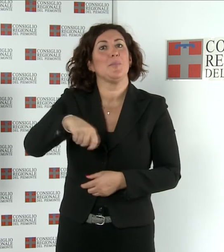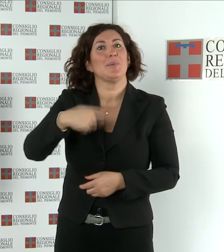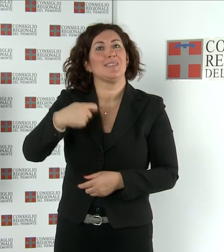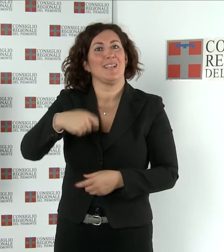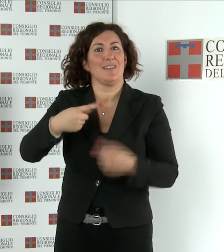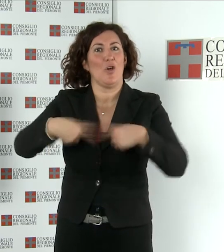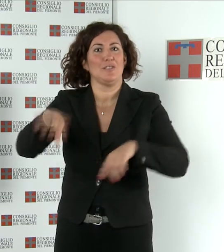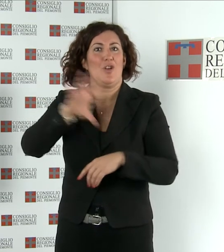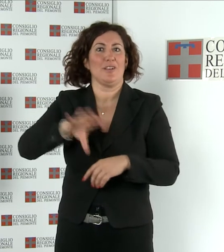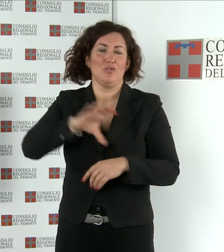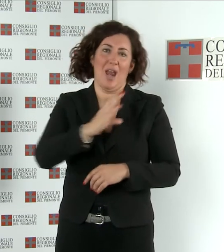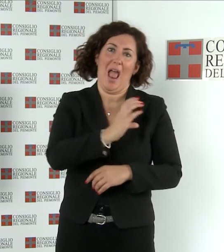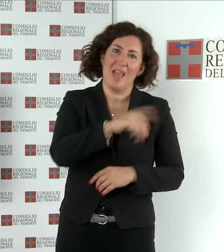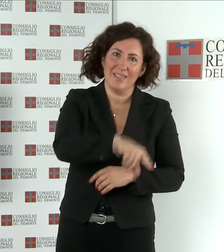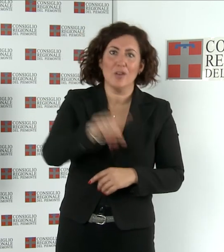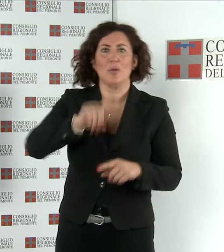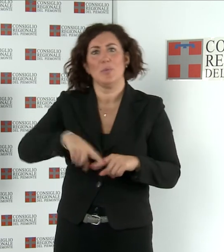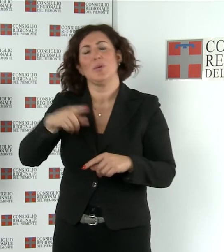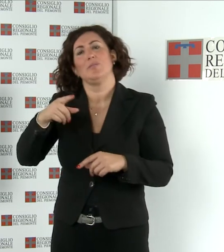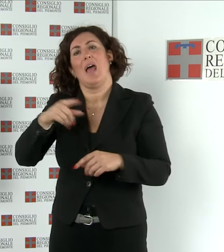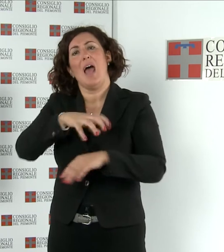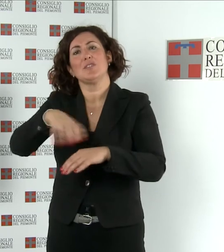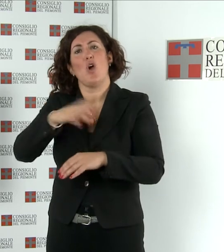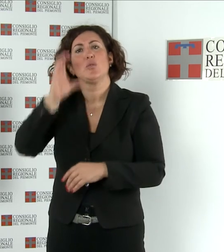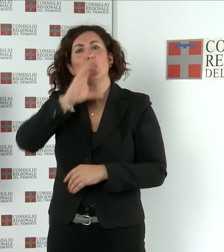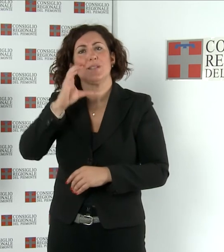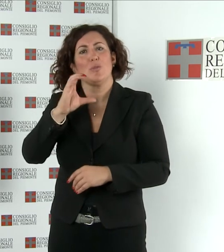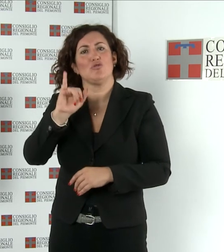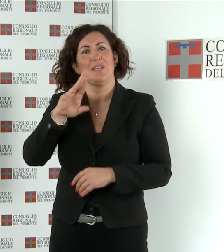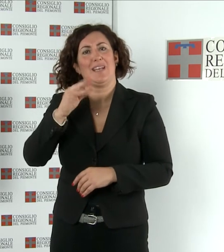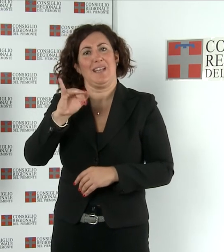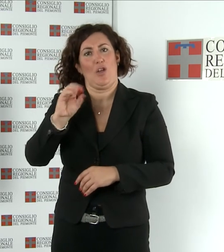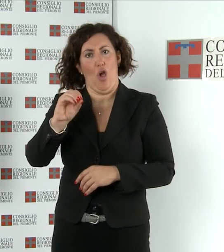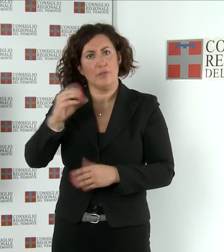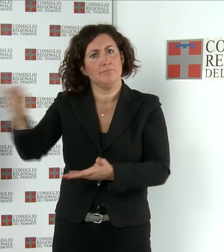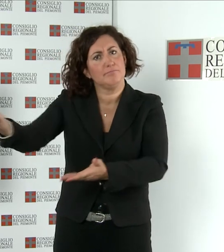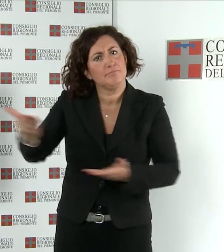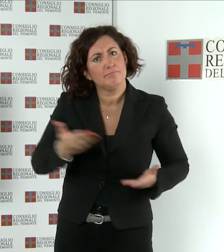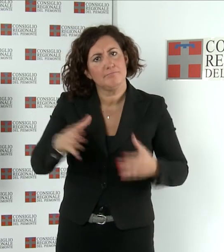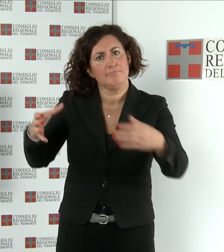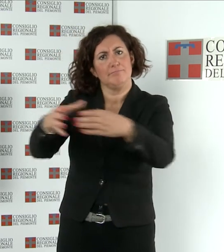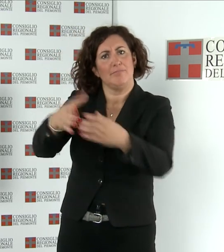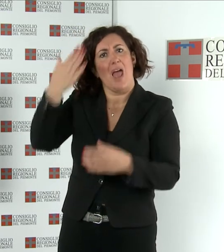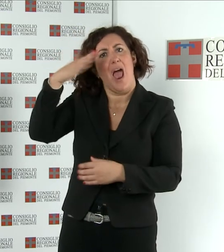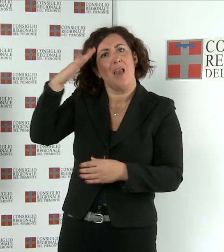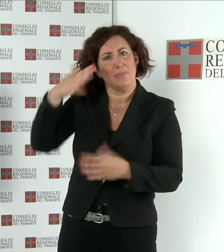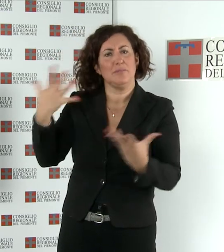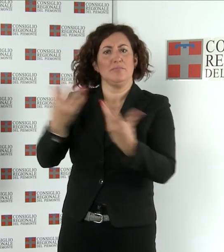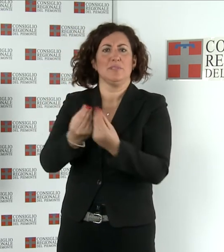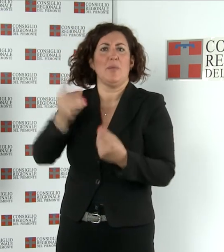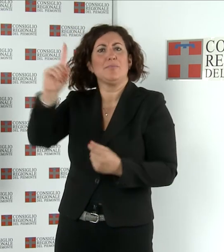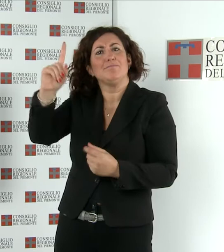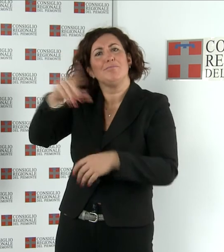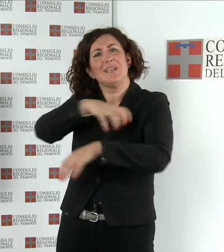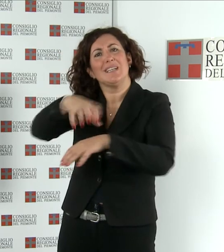l'assessore regionale all'istruzione e turismo Alberto Cirio ha ricevuto una delegazione albanese guidata dal Ministro dell'Economia Edmond Axinastow.